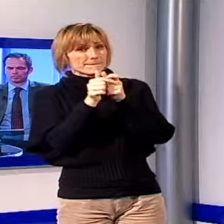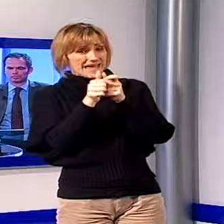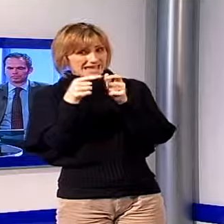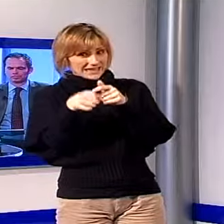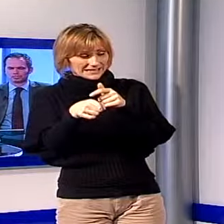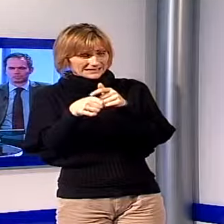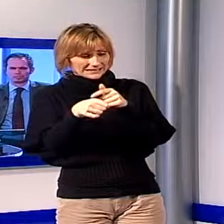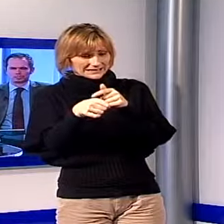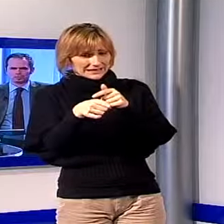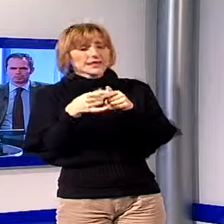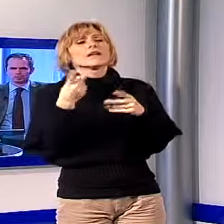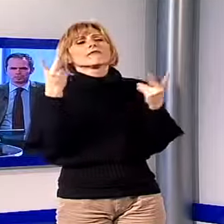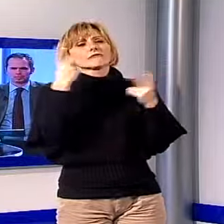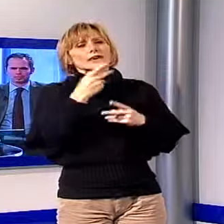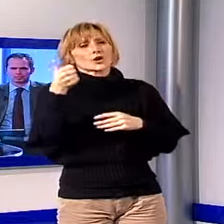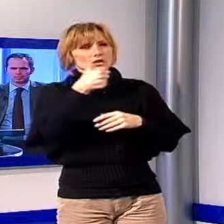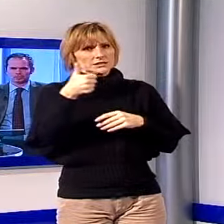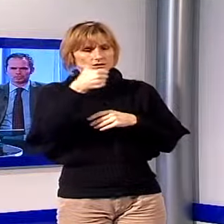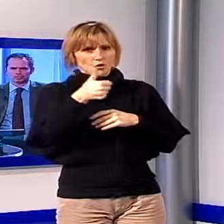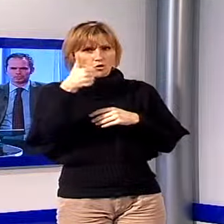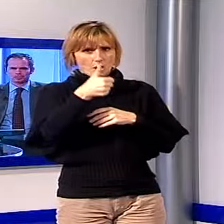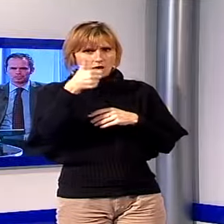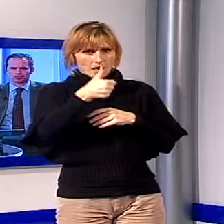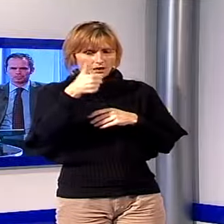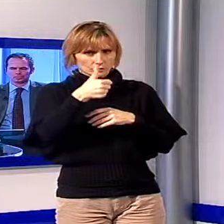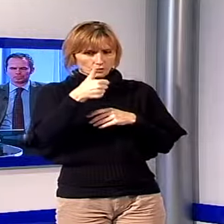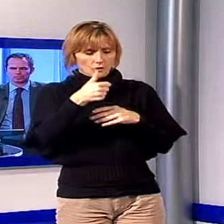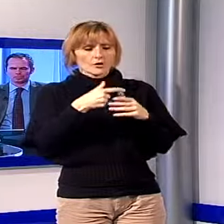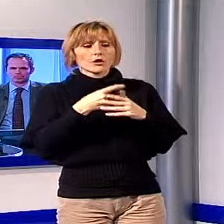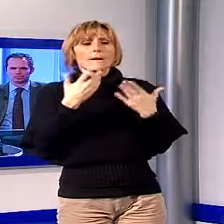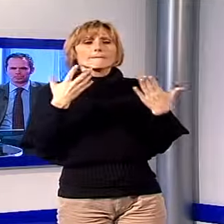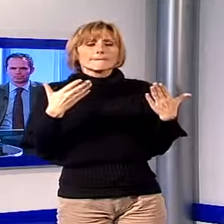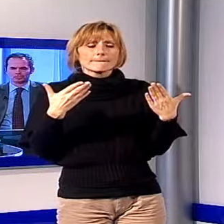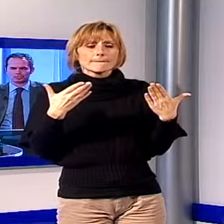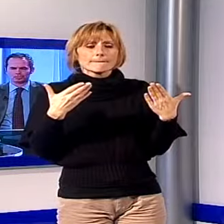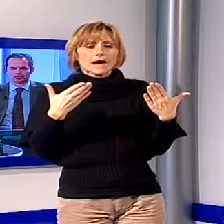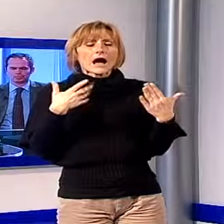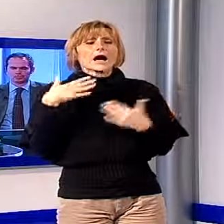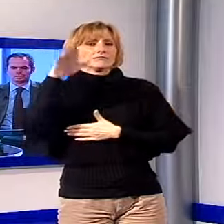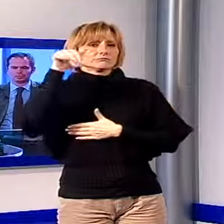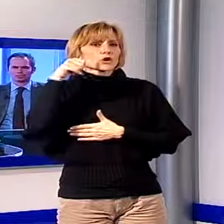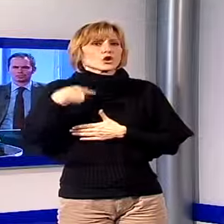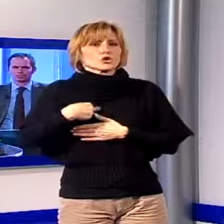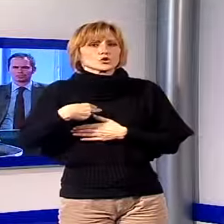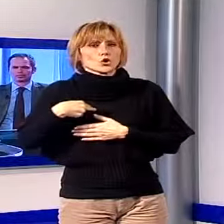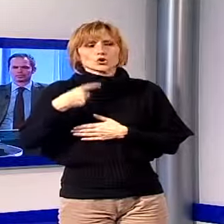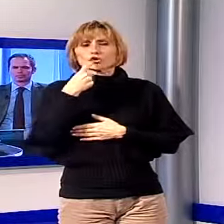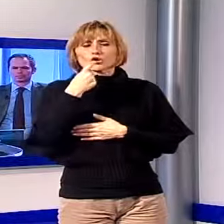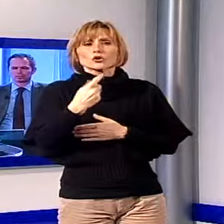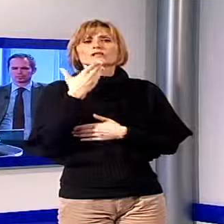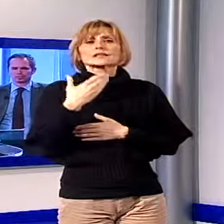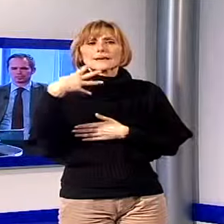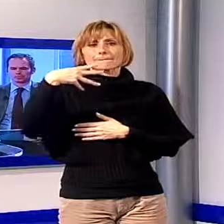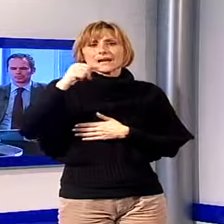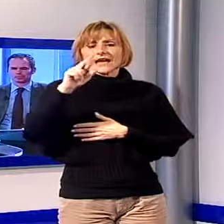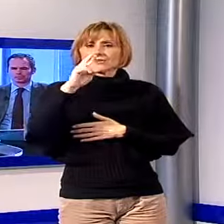momento è isolata rispetto all'arresto di Bagnilucca, però abbiamo anche allertato la Croce Rossa di San Marcello